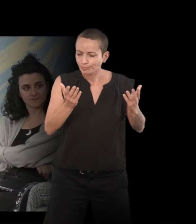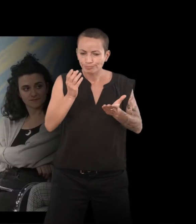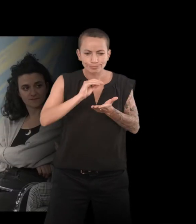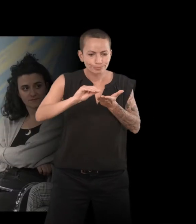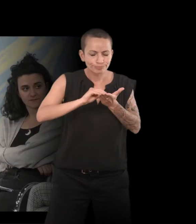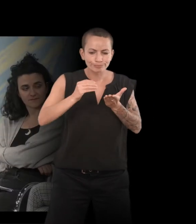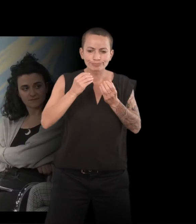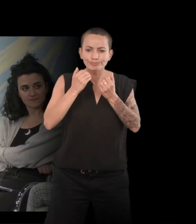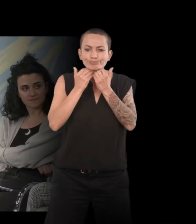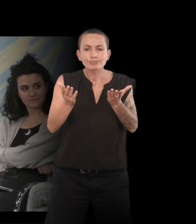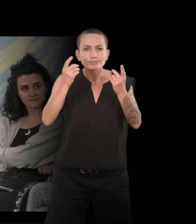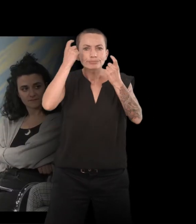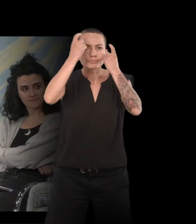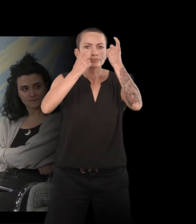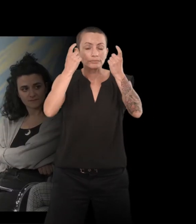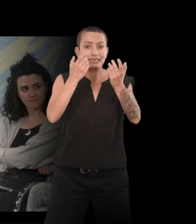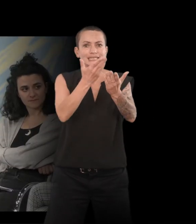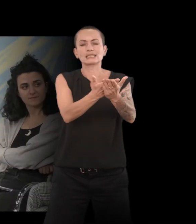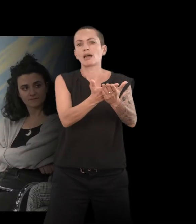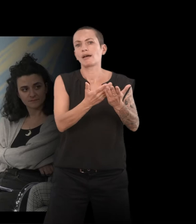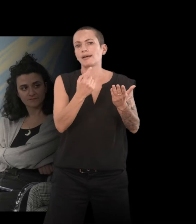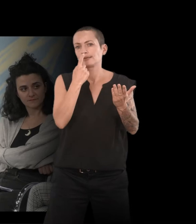je pense, une majeure partie de mon livre.